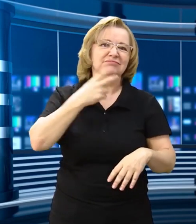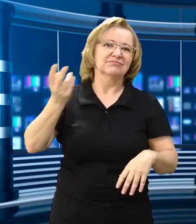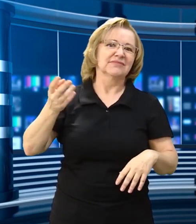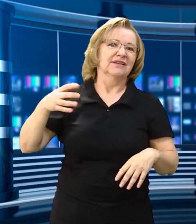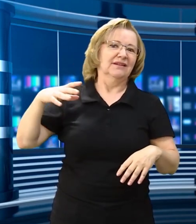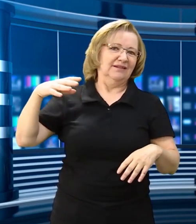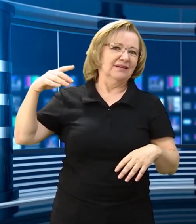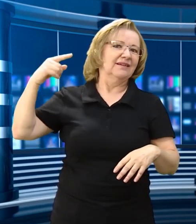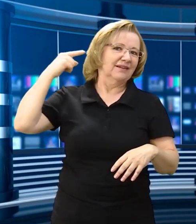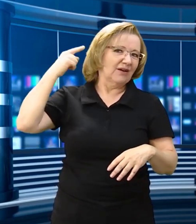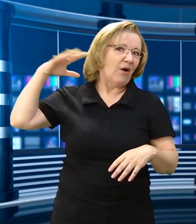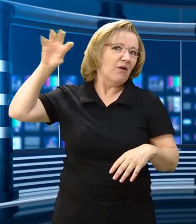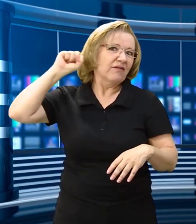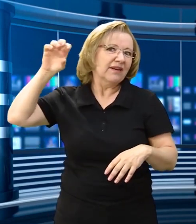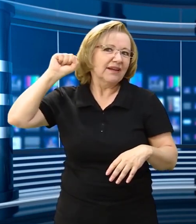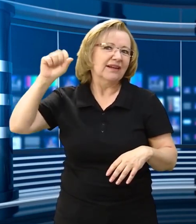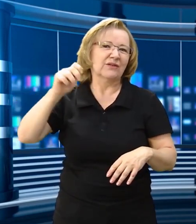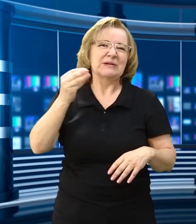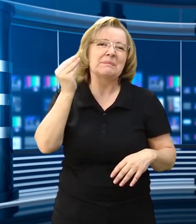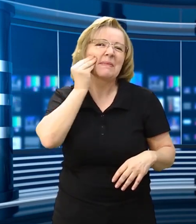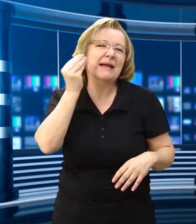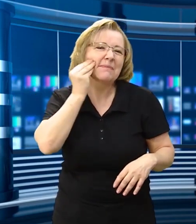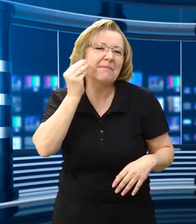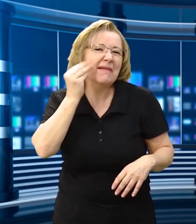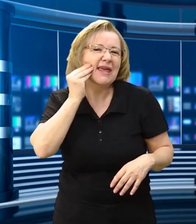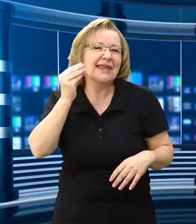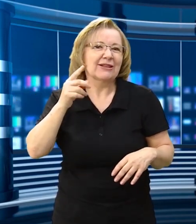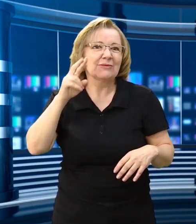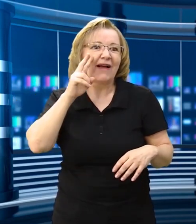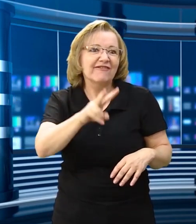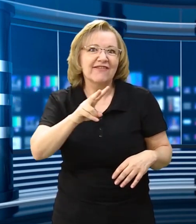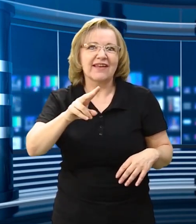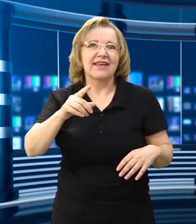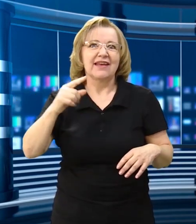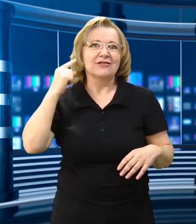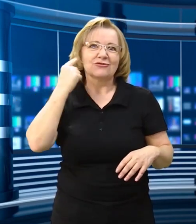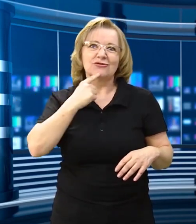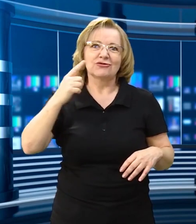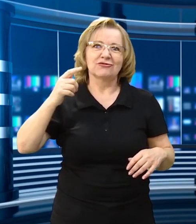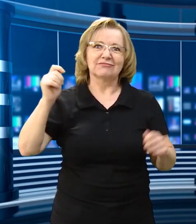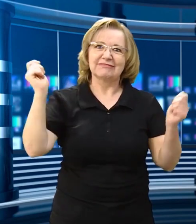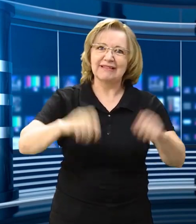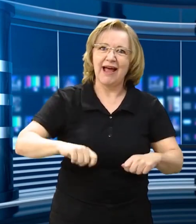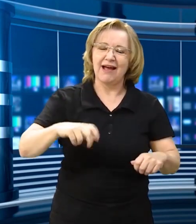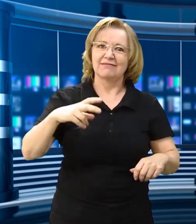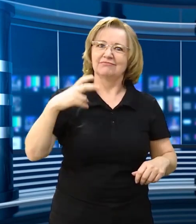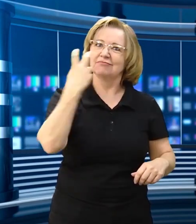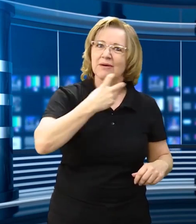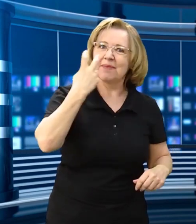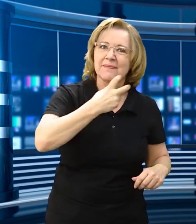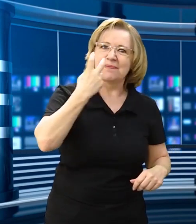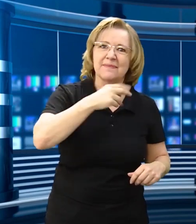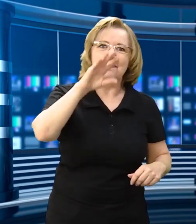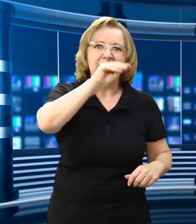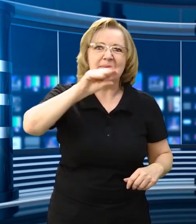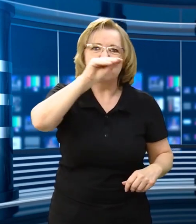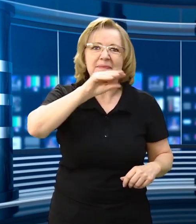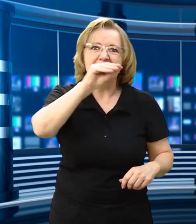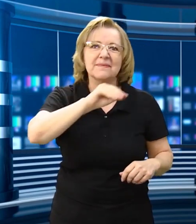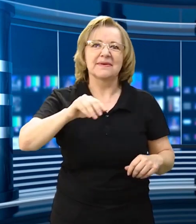mas com a questão oral, ensinar o surdo a falar, experimentar a capacidade do surdo